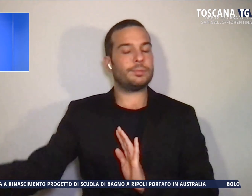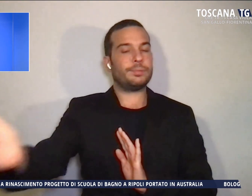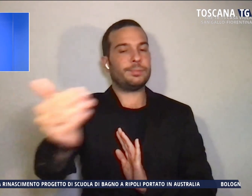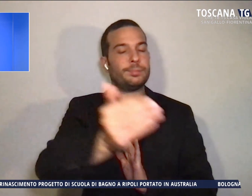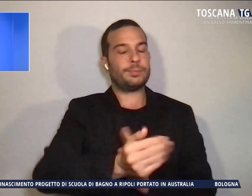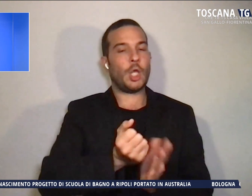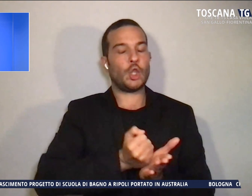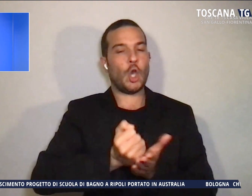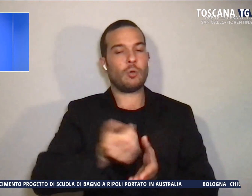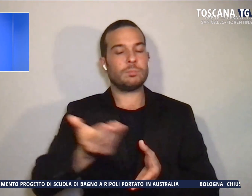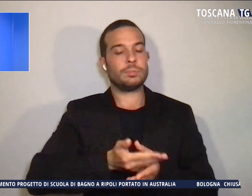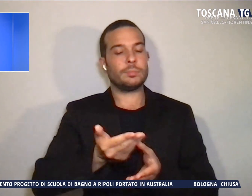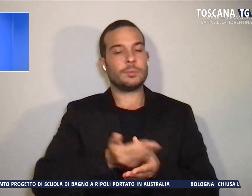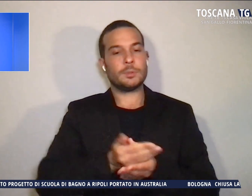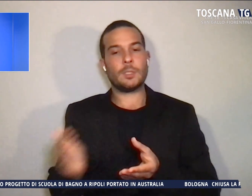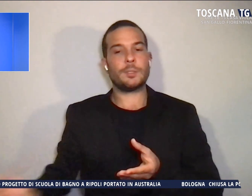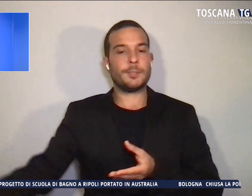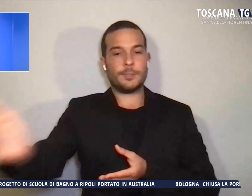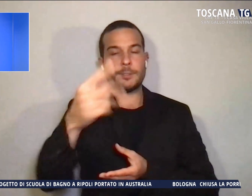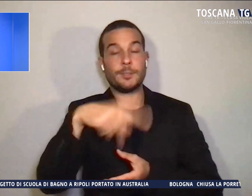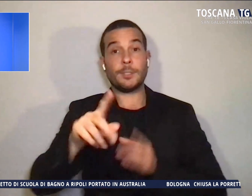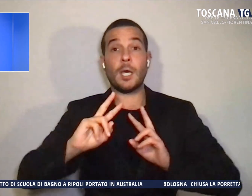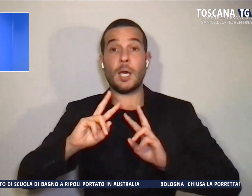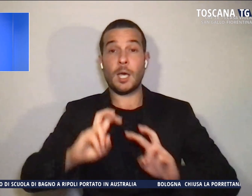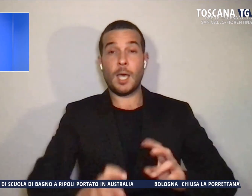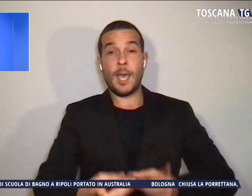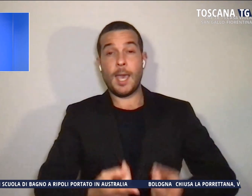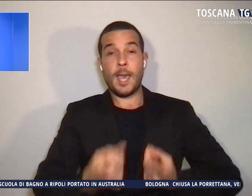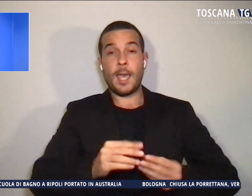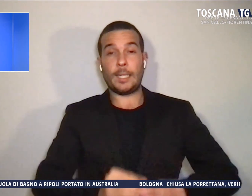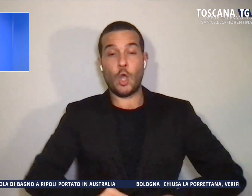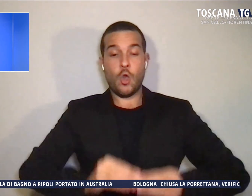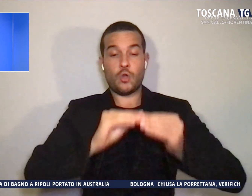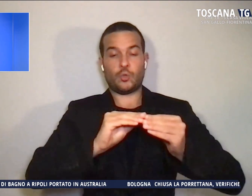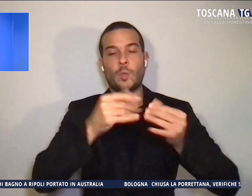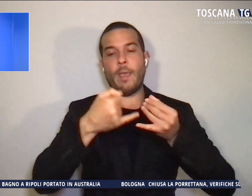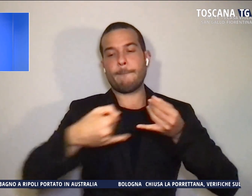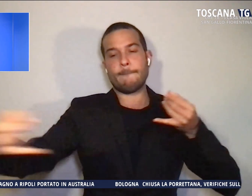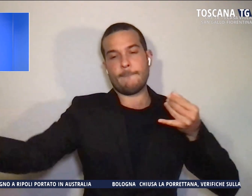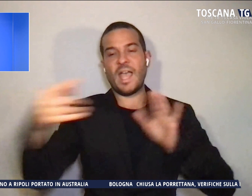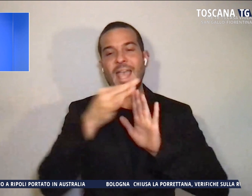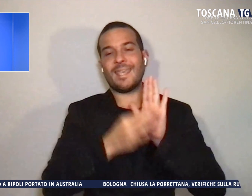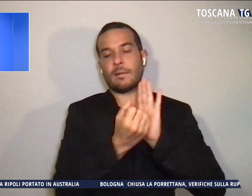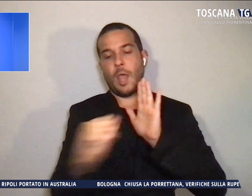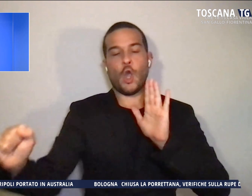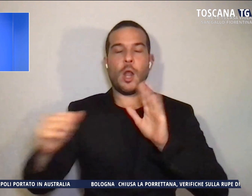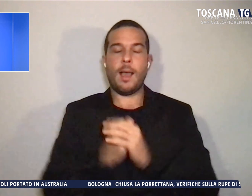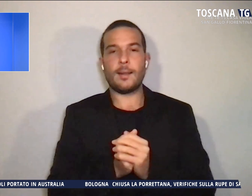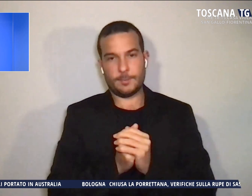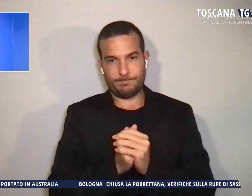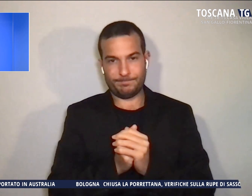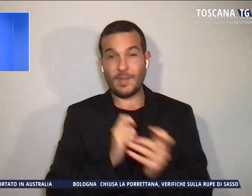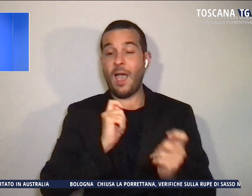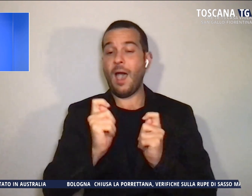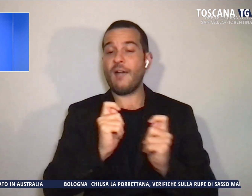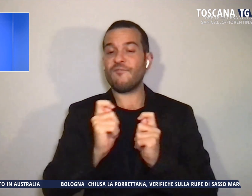a ricostruire la filiera illecita, stimando quindi un giro di affari illegale di